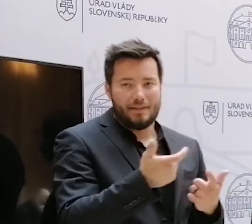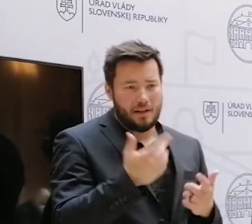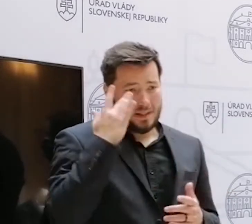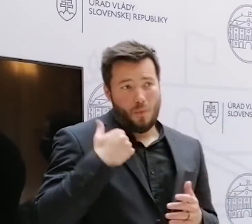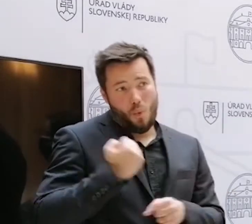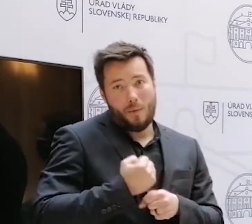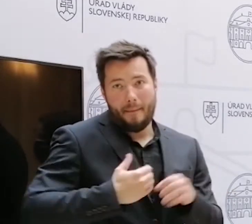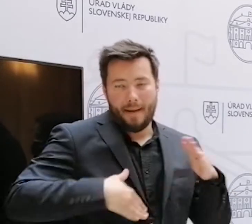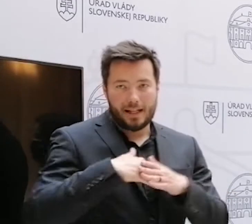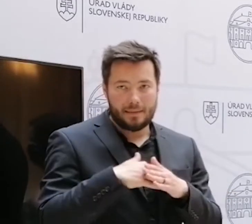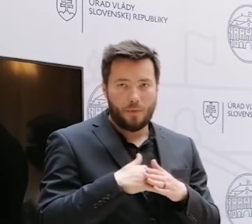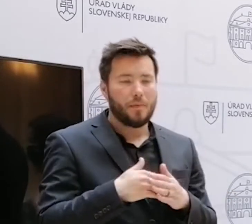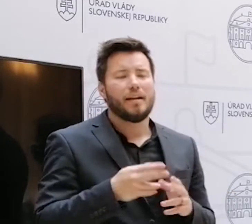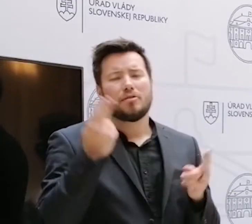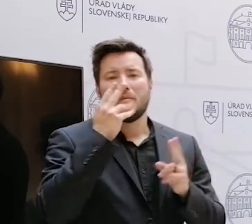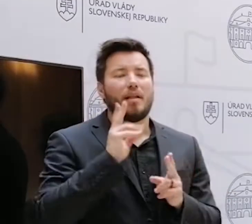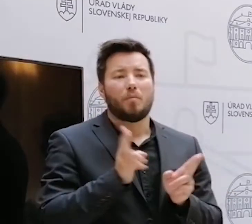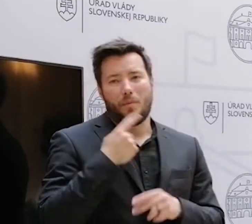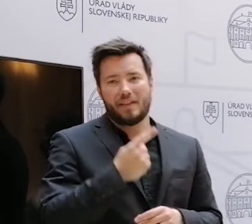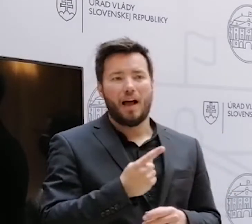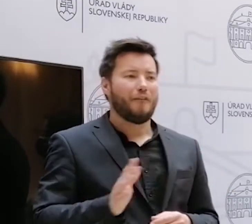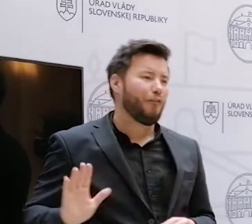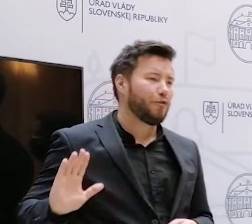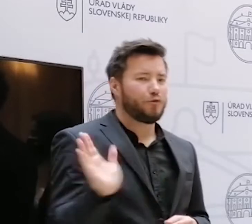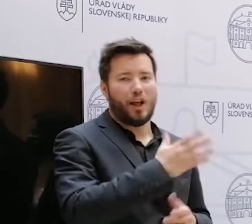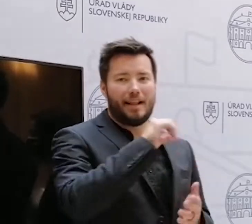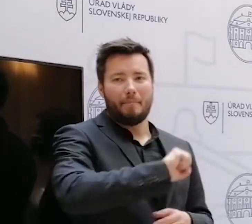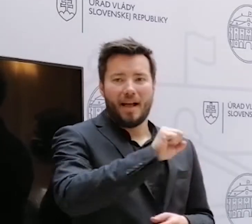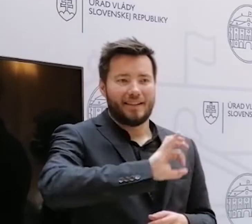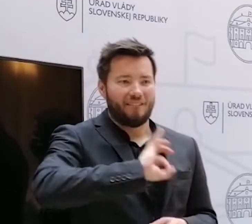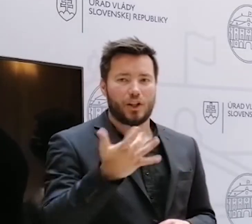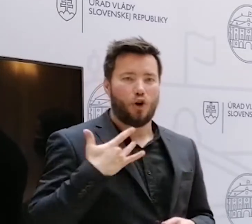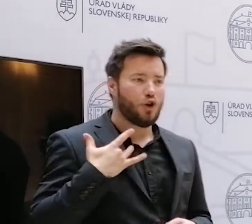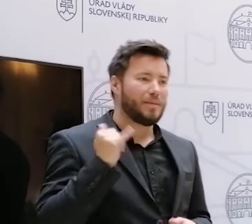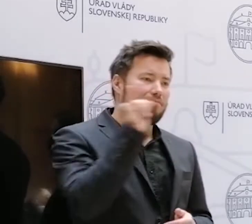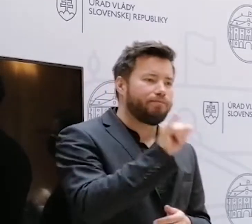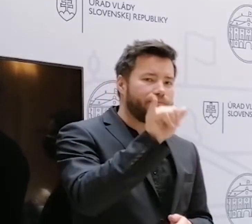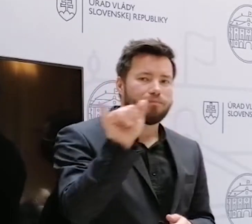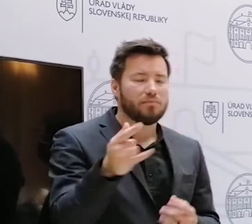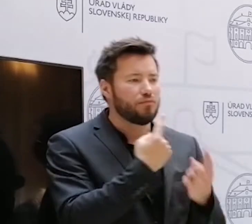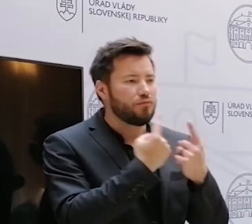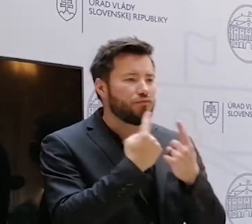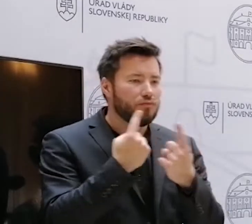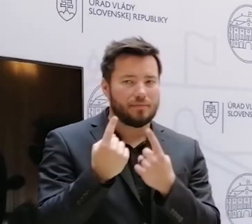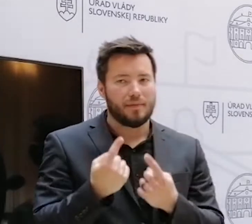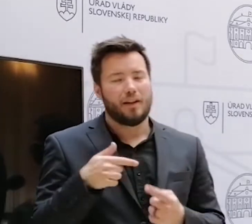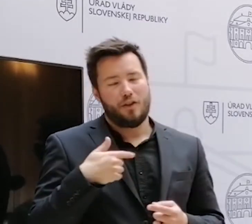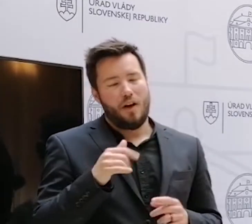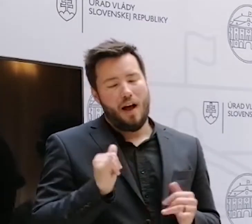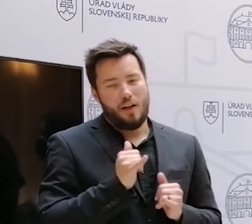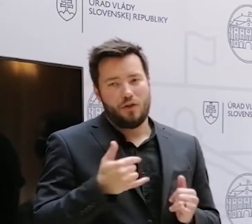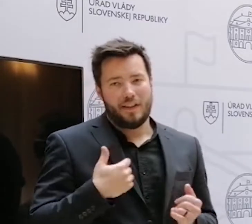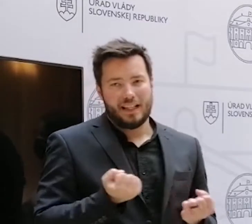Nemôžem povedať, som bola v každom meste a rozprávala som sa so všetkými obyvateľmi všetkých miest, kde sídlia súdy. To som nezvládla